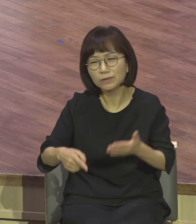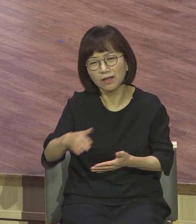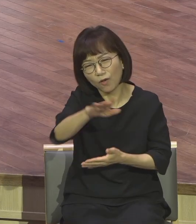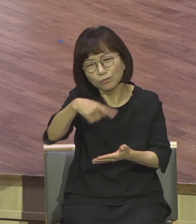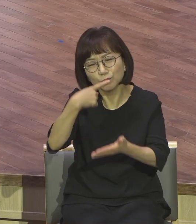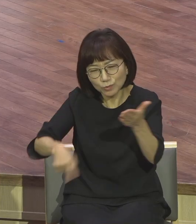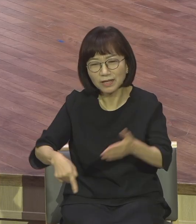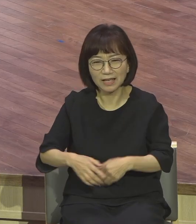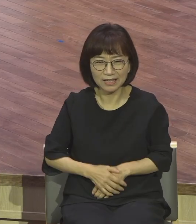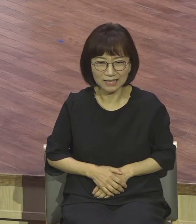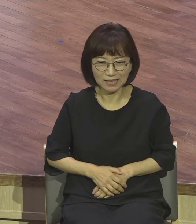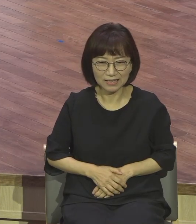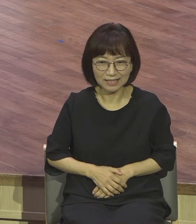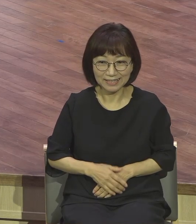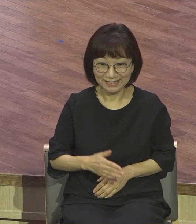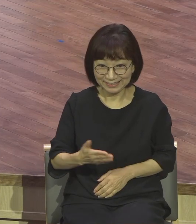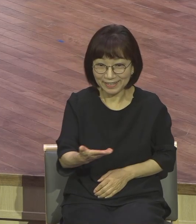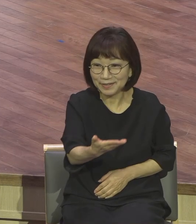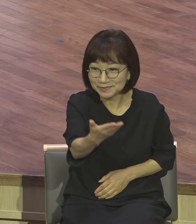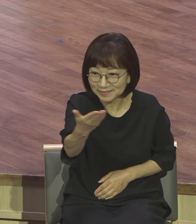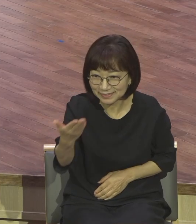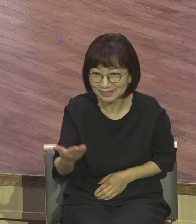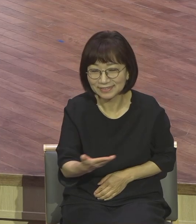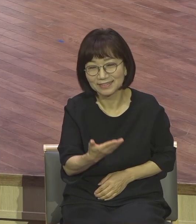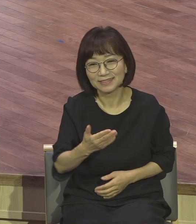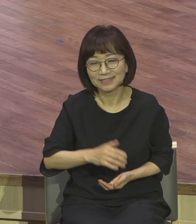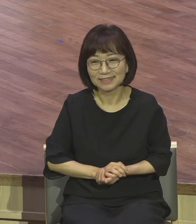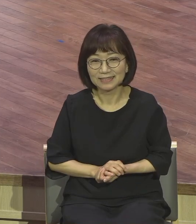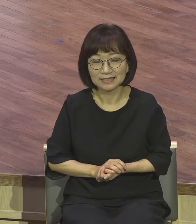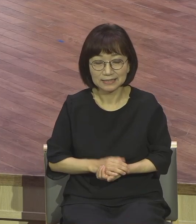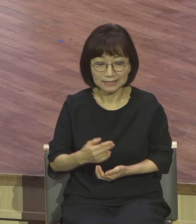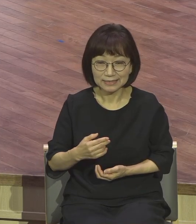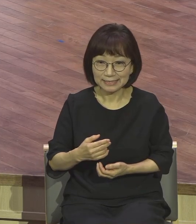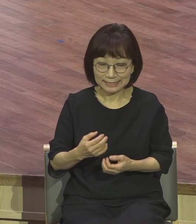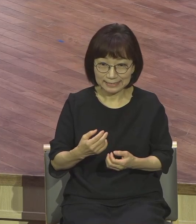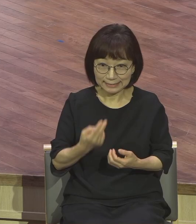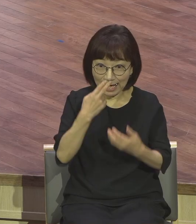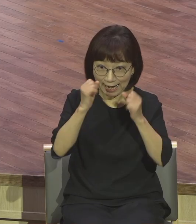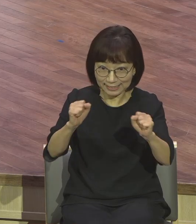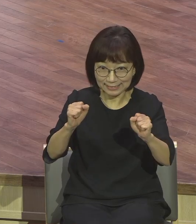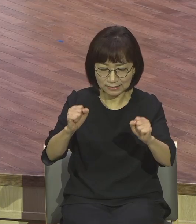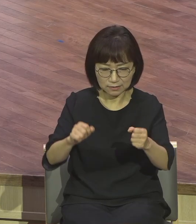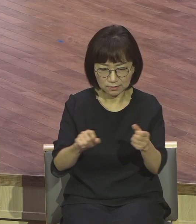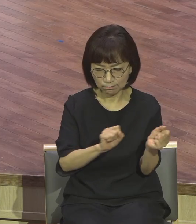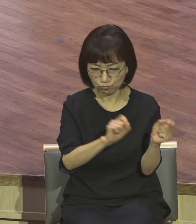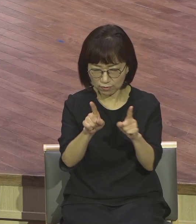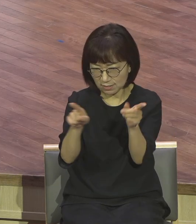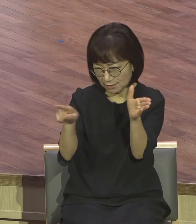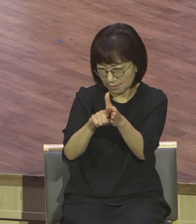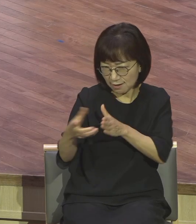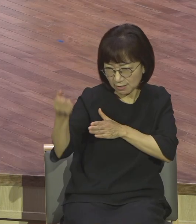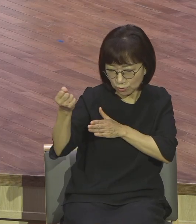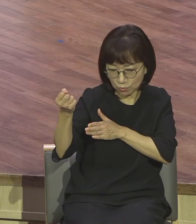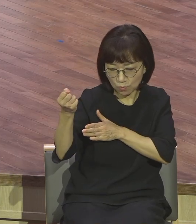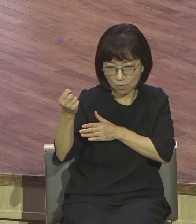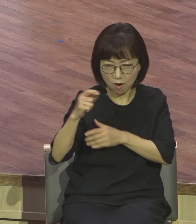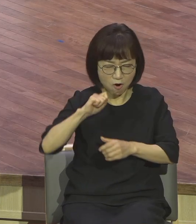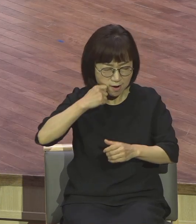현재 모든 성도들 살아있는 부활신앙 가지고 어떤 상황 속에서도 독수리 날개침 올라온 같이